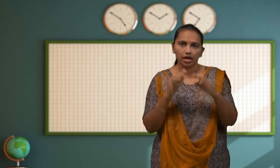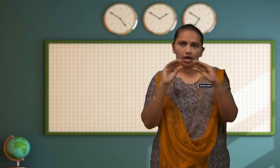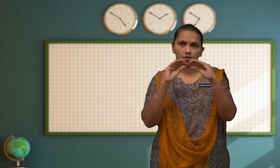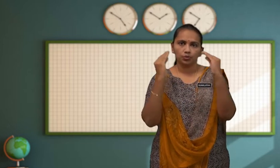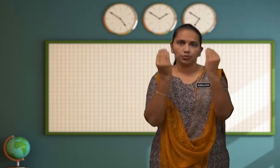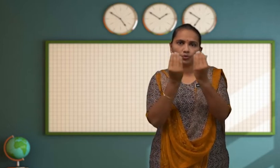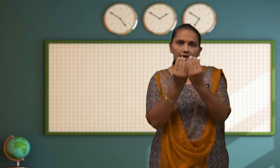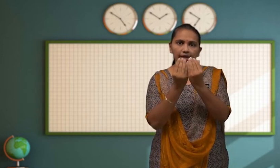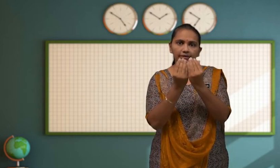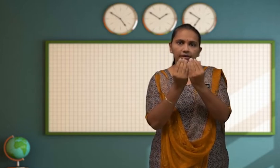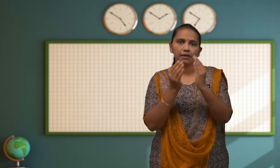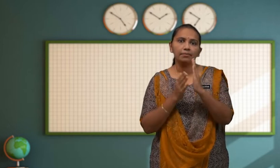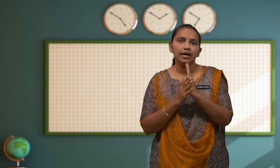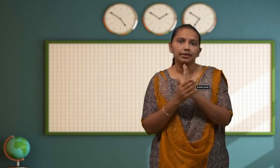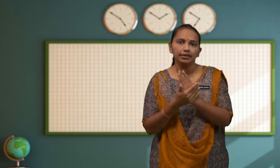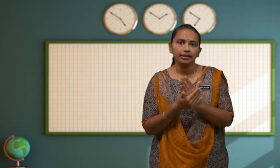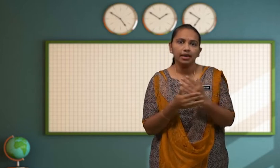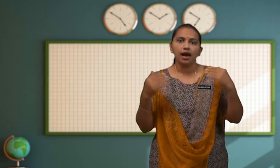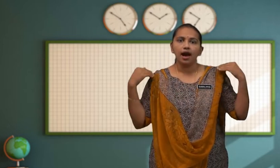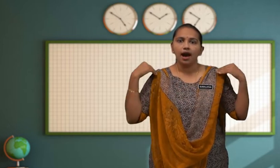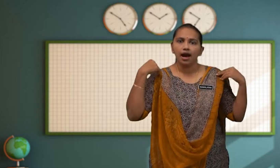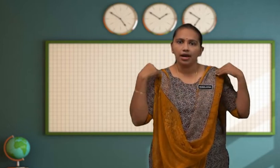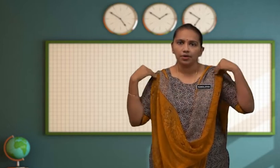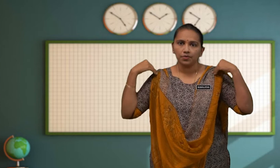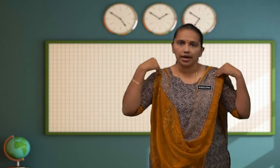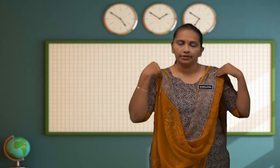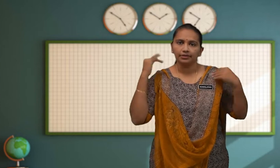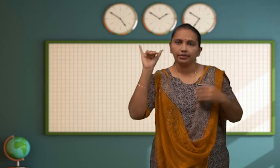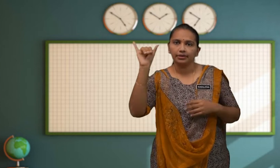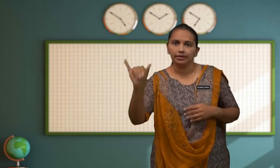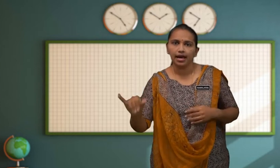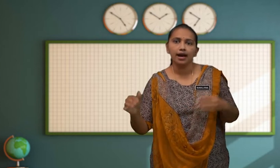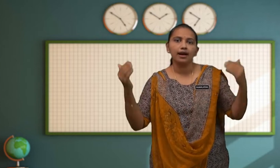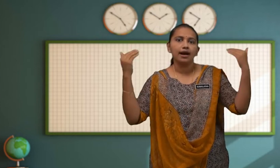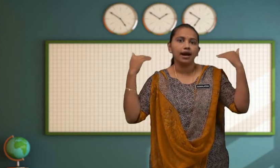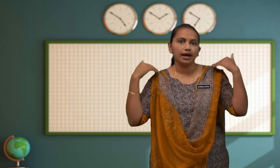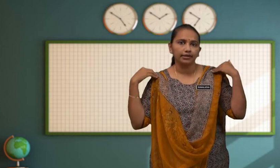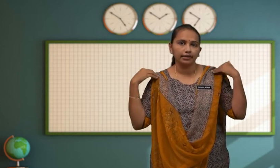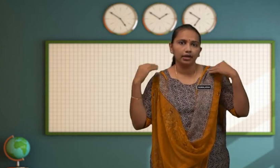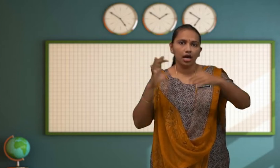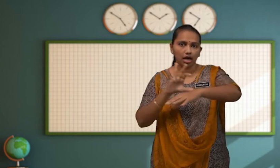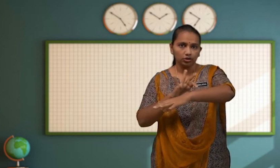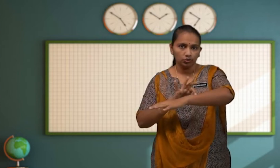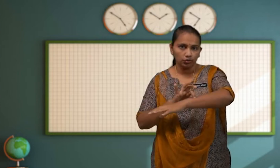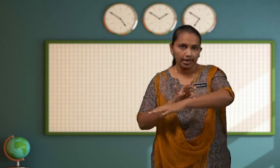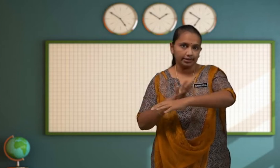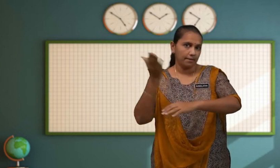Kumpulan Bagi Haiwan Yang Ada Tulang